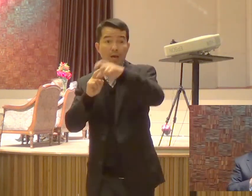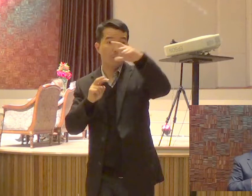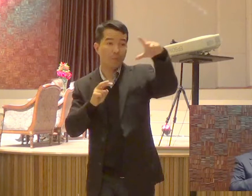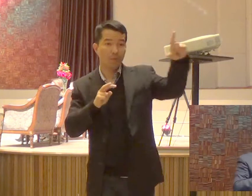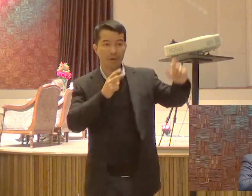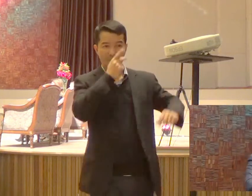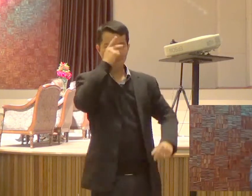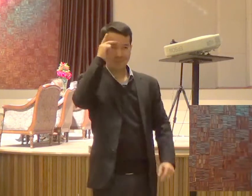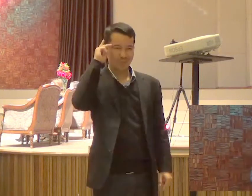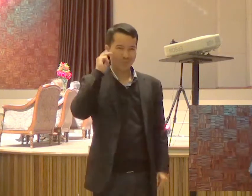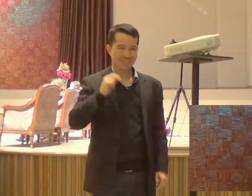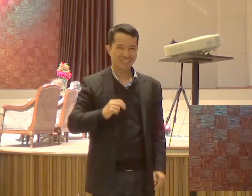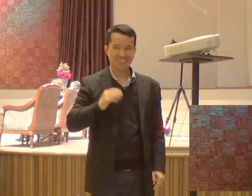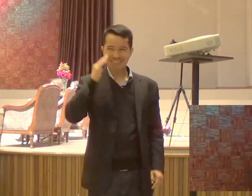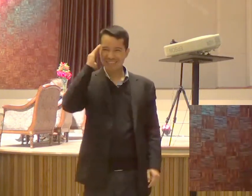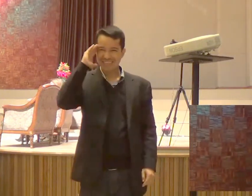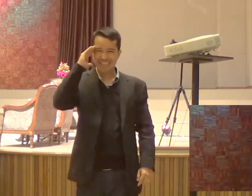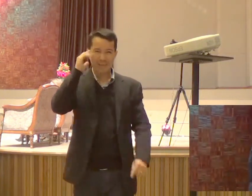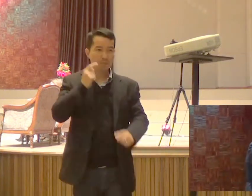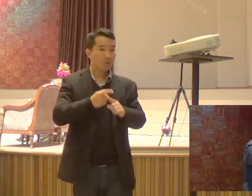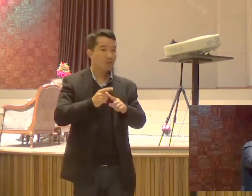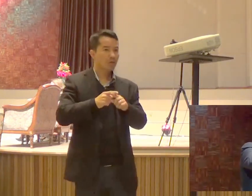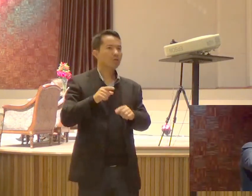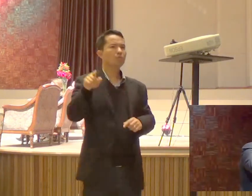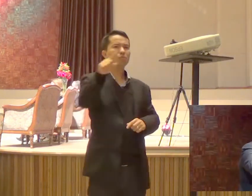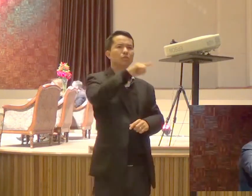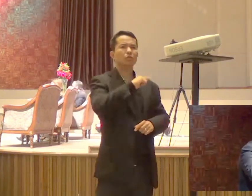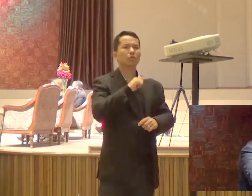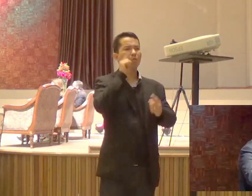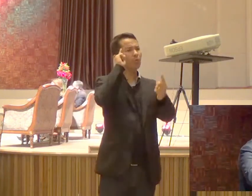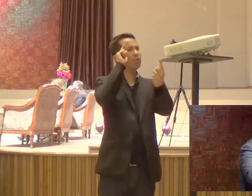O fim É ajudar a ovelha